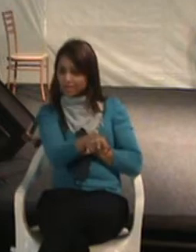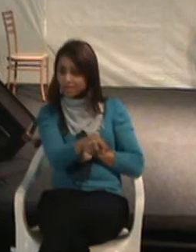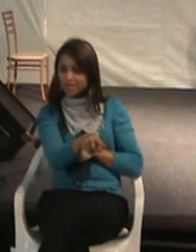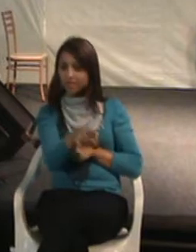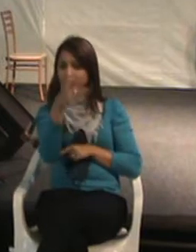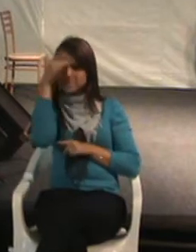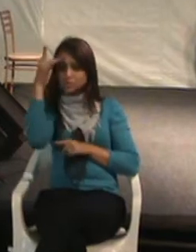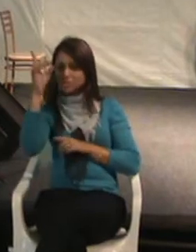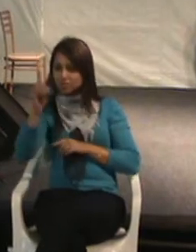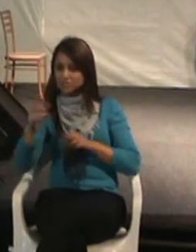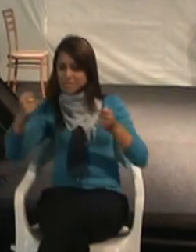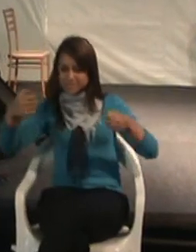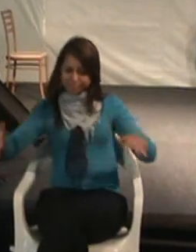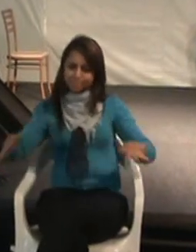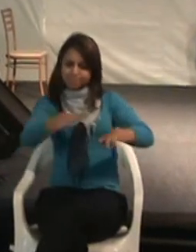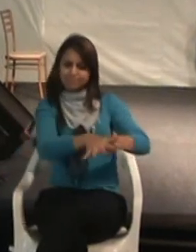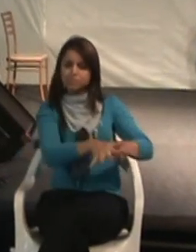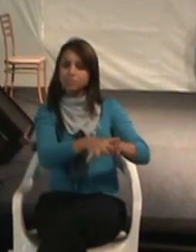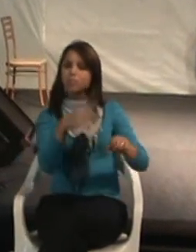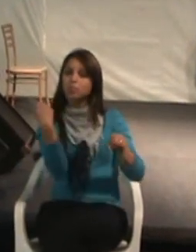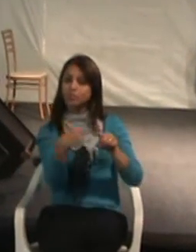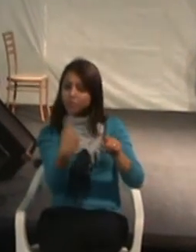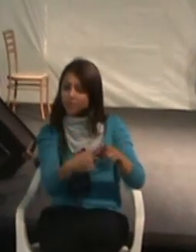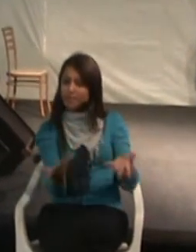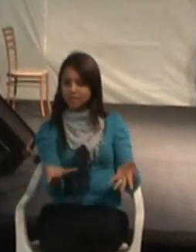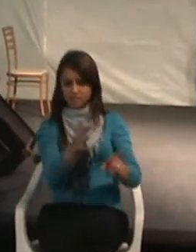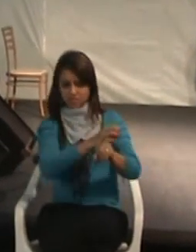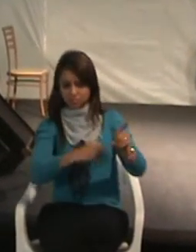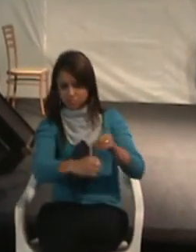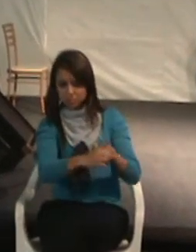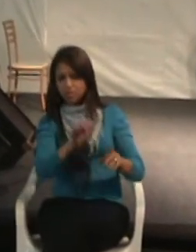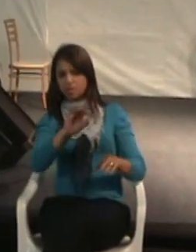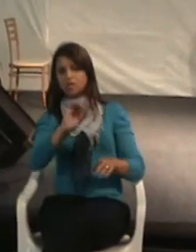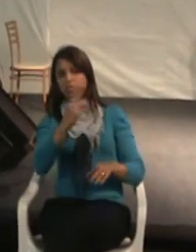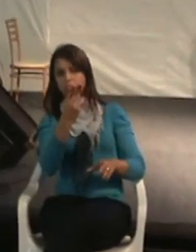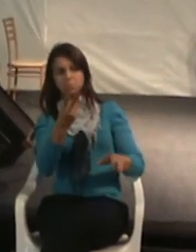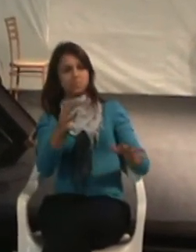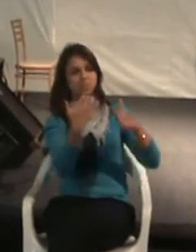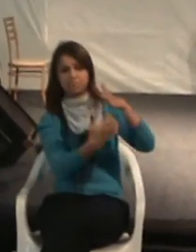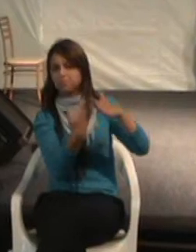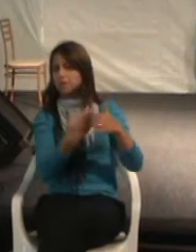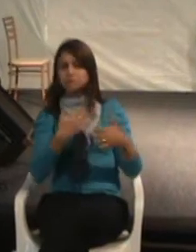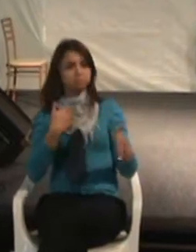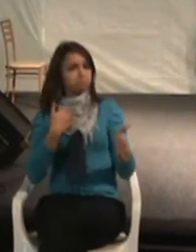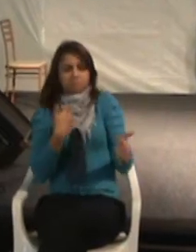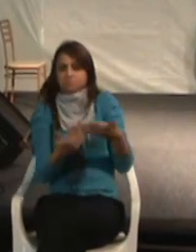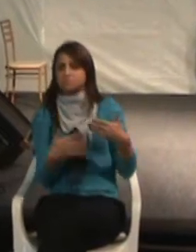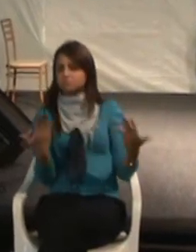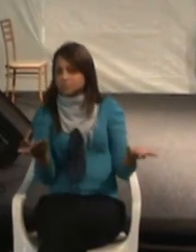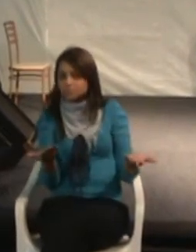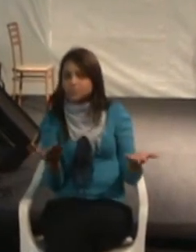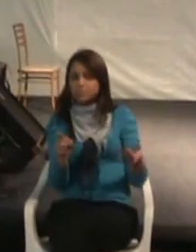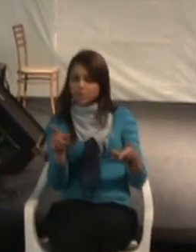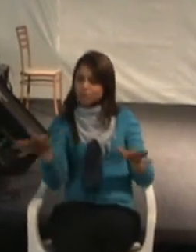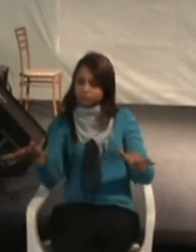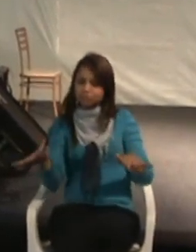com deficiência na sociedade, na empresa, enfim? De modo que ela possa